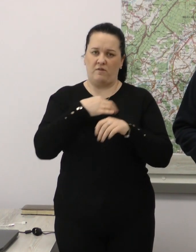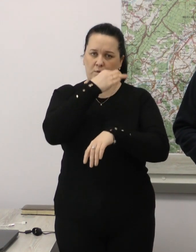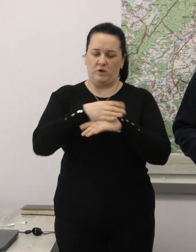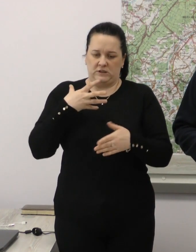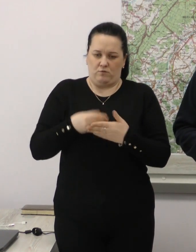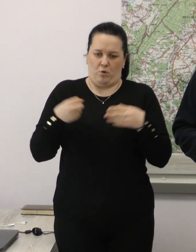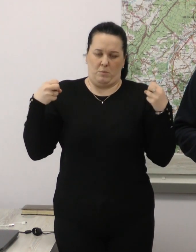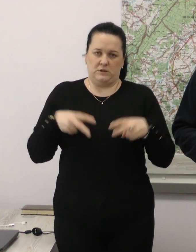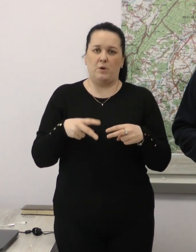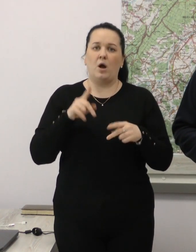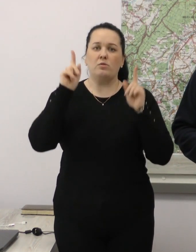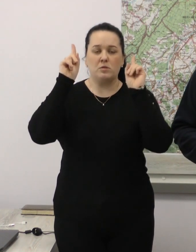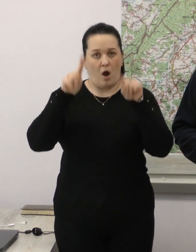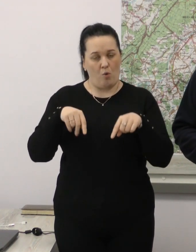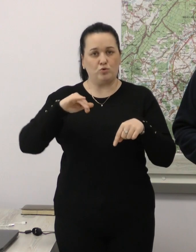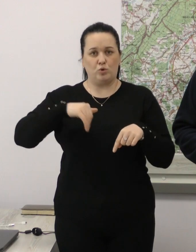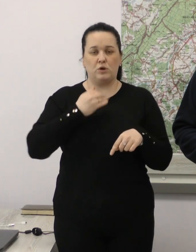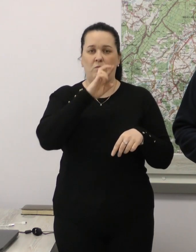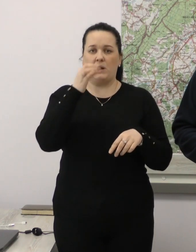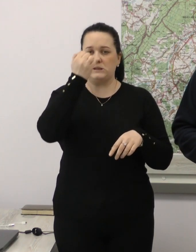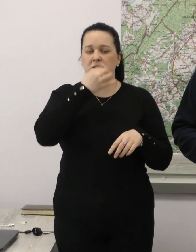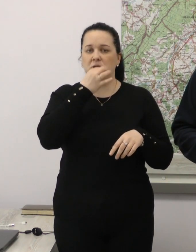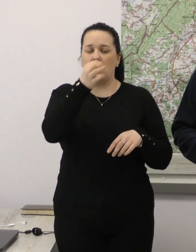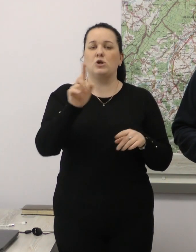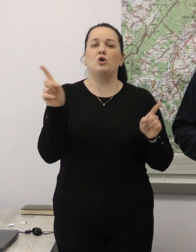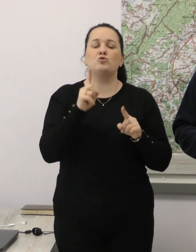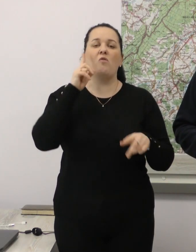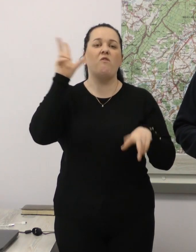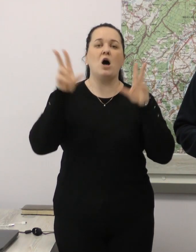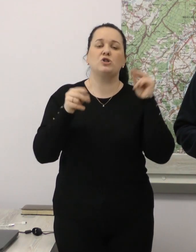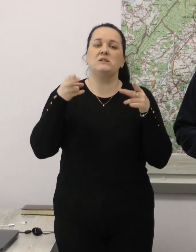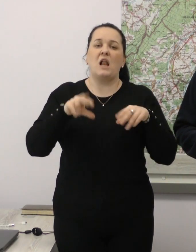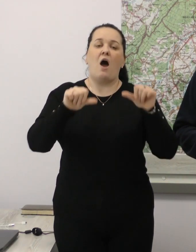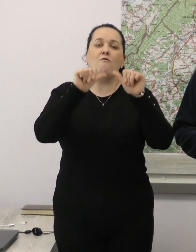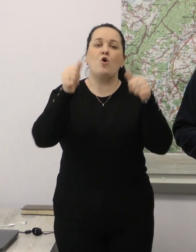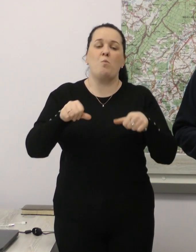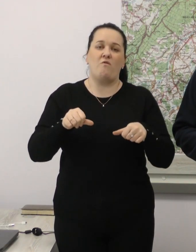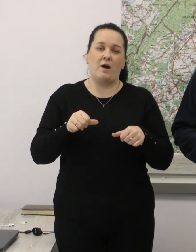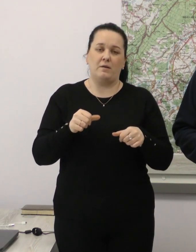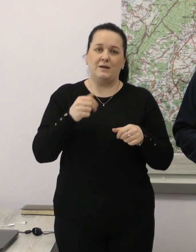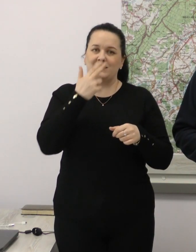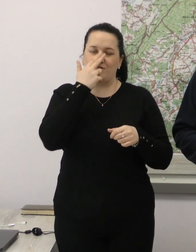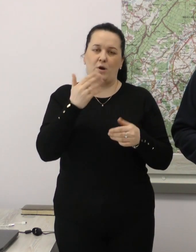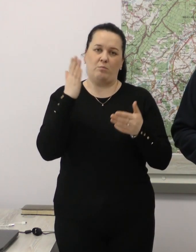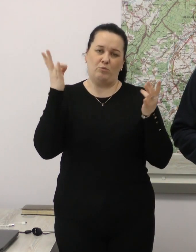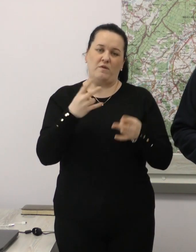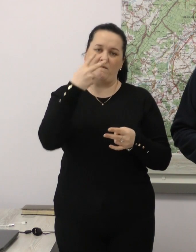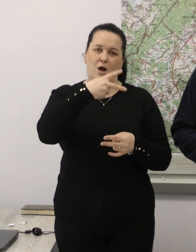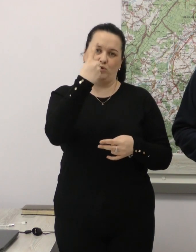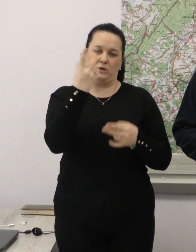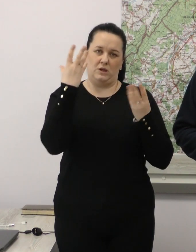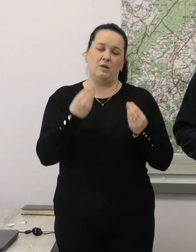безпеку. Також хотів би сказати, що вважається, що для формування закріплення звички потрібен 21 день.